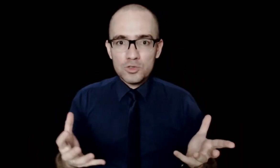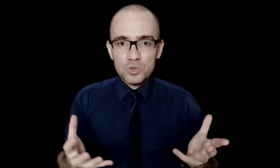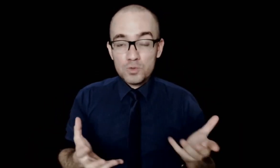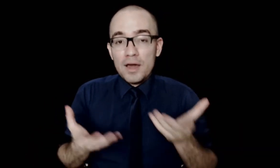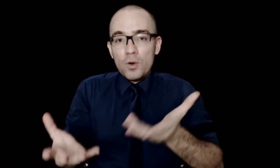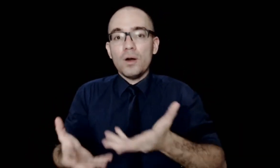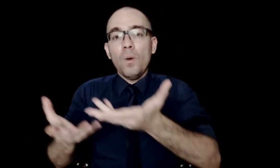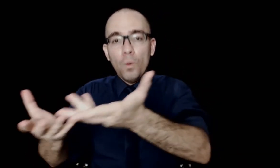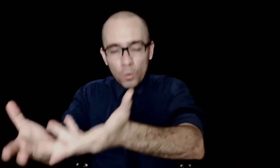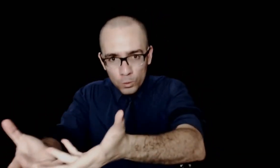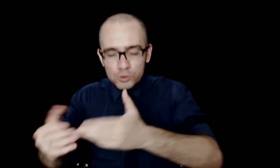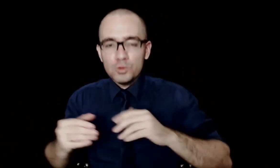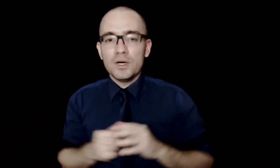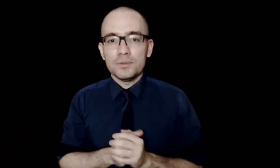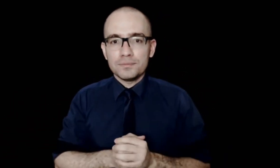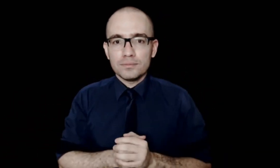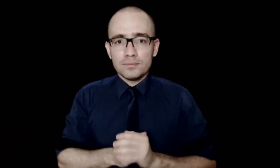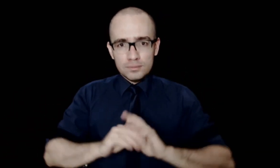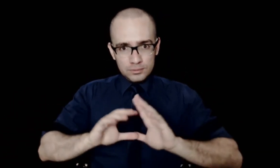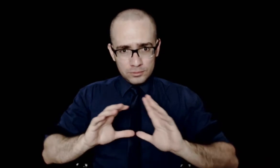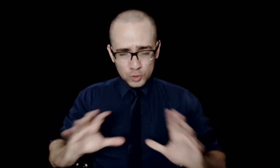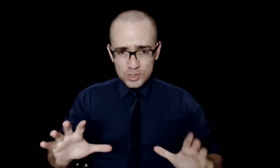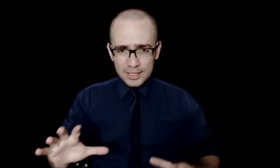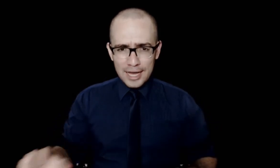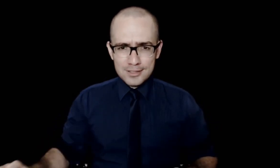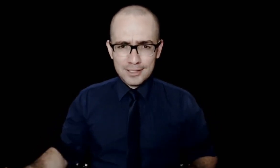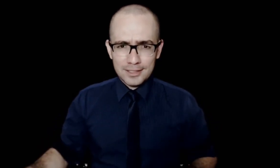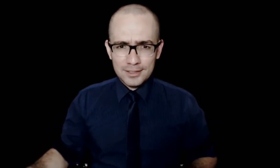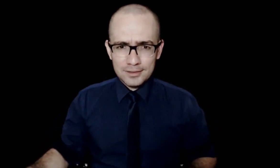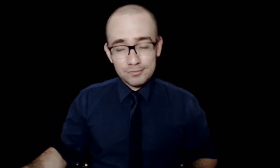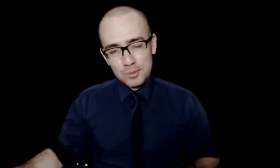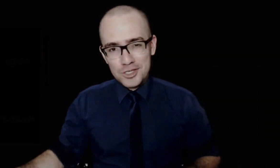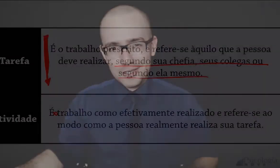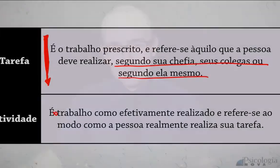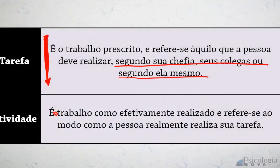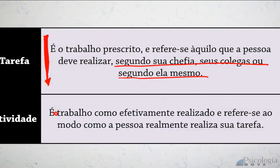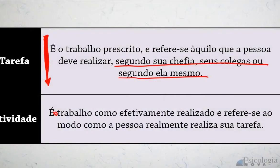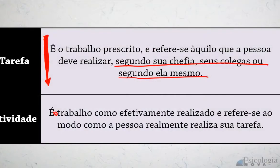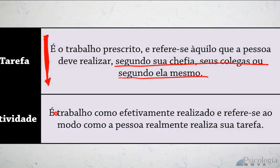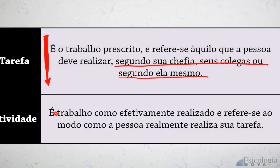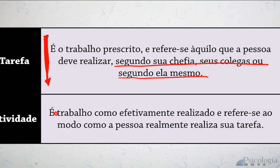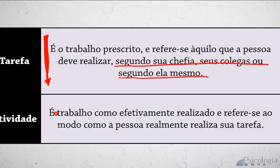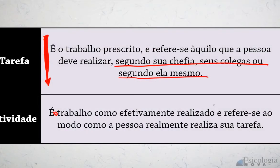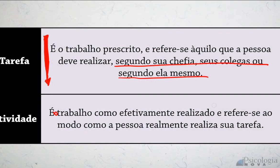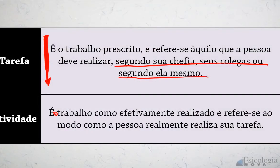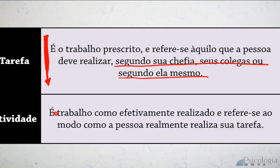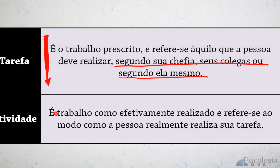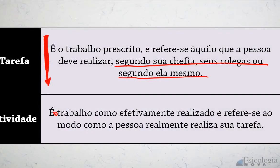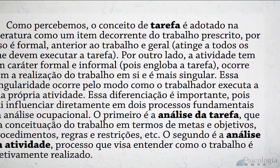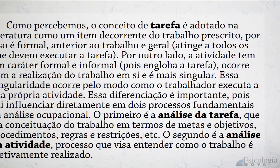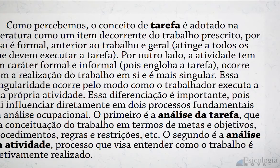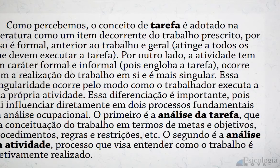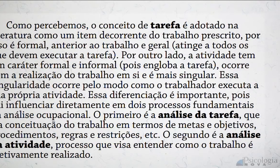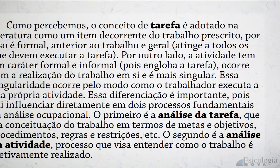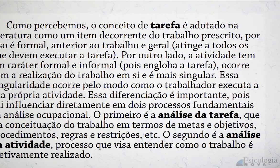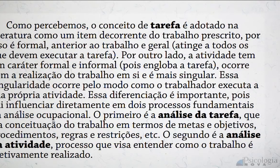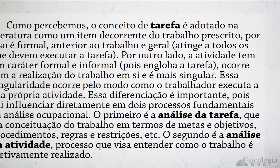de juros, maior o custo humano. Todos alinhados até aqui? Vamos seguindo, então, com a nossa apresentação. Tarefa e atividade.